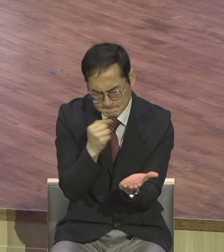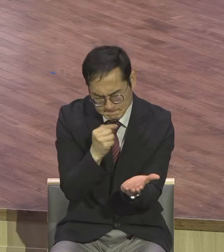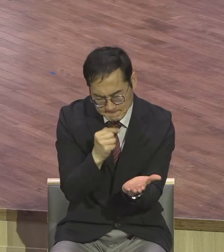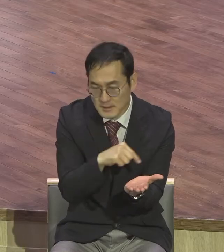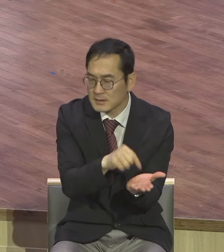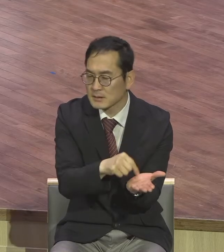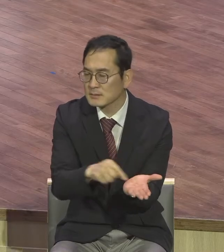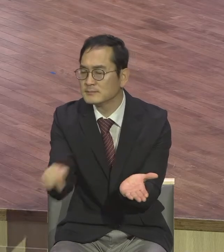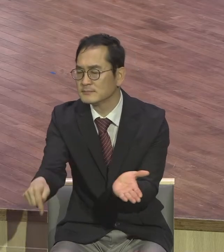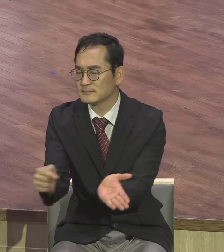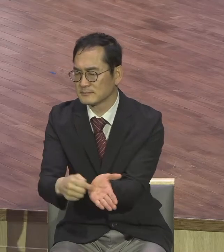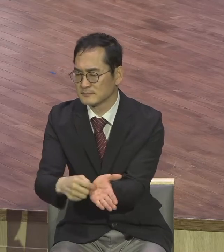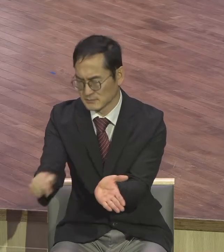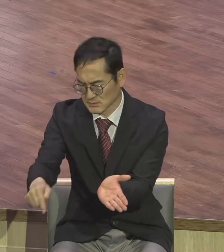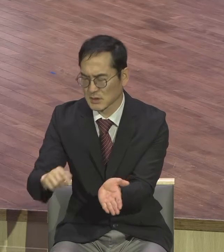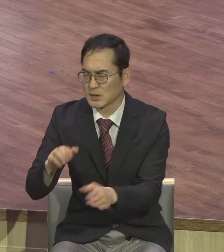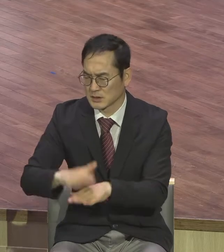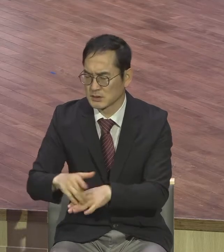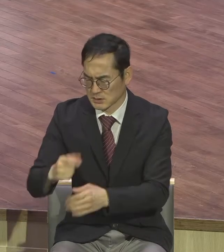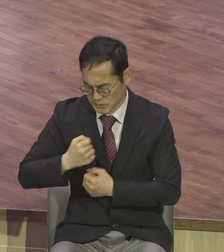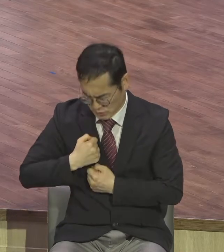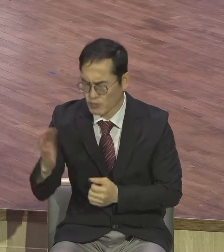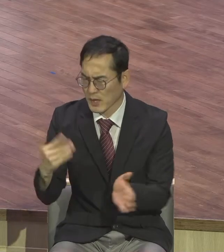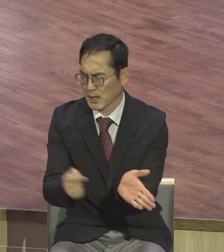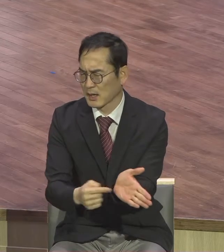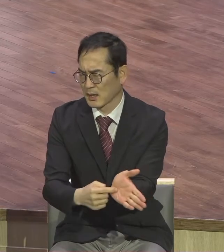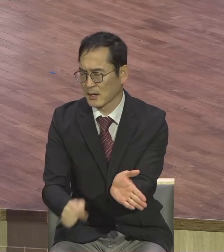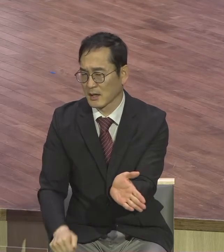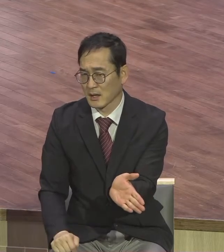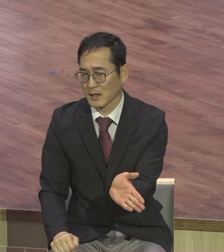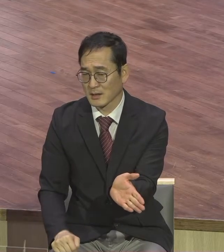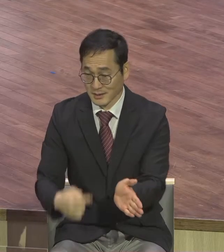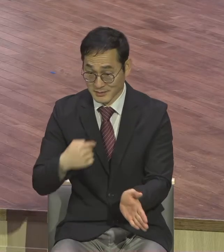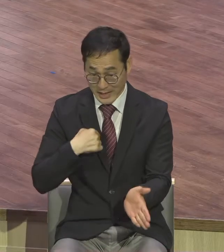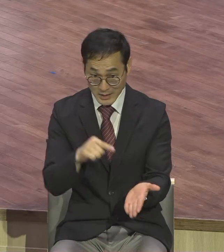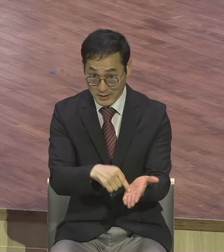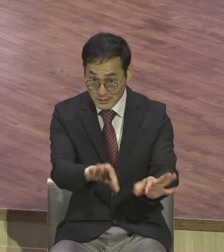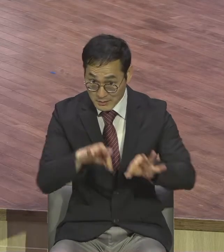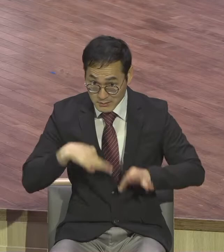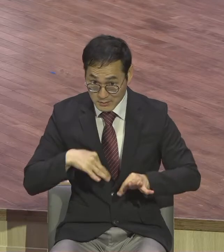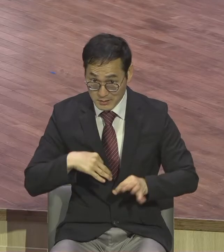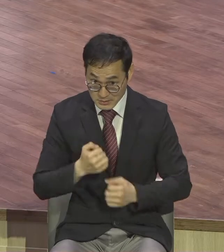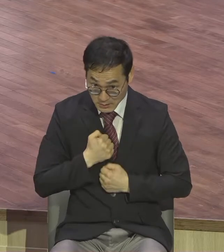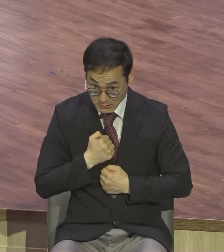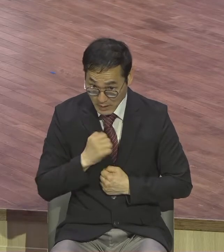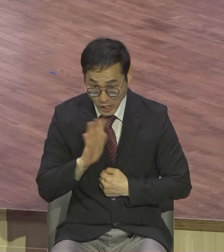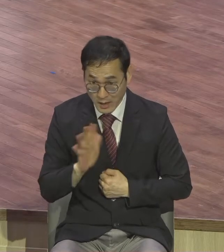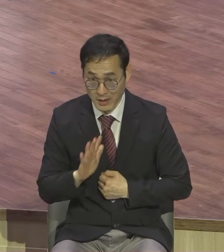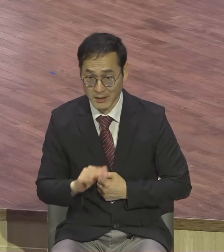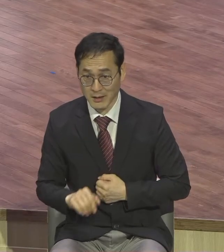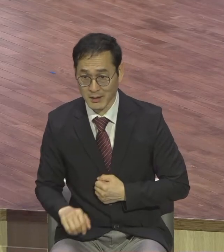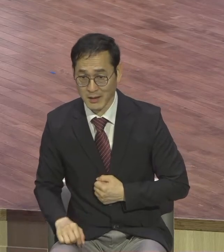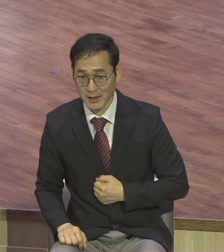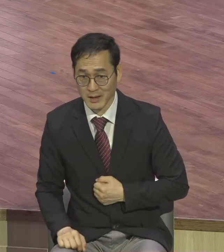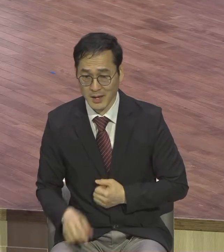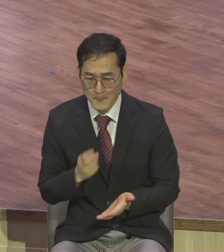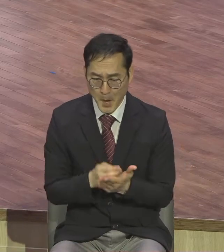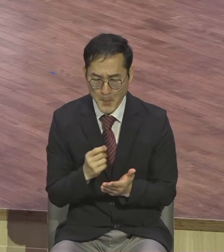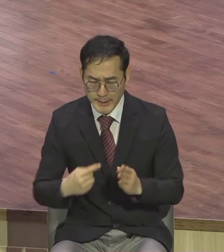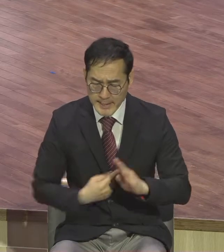자신들은 아주 궤변적인 예외의 조항을 만들어가지고 율법의 의무에서 다